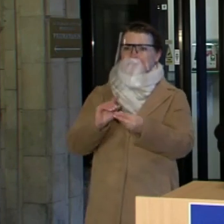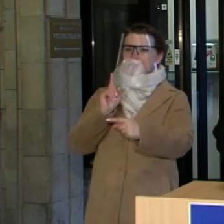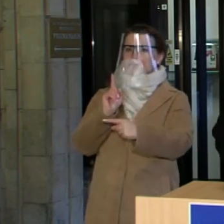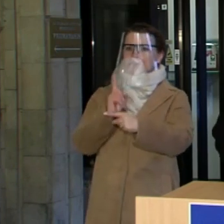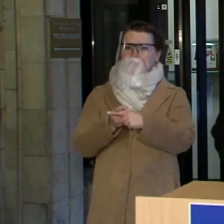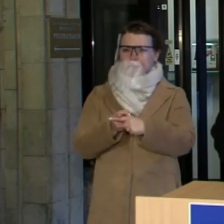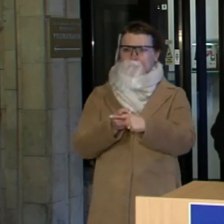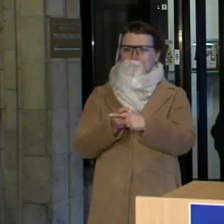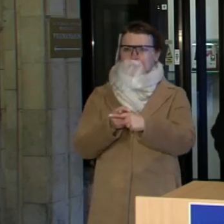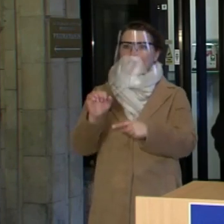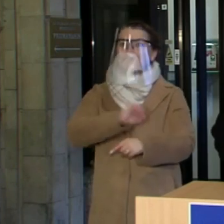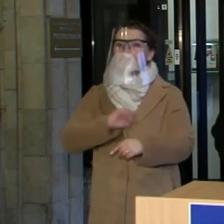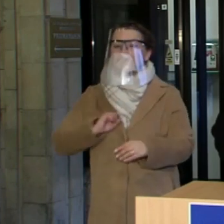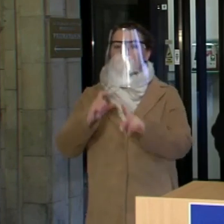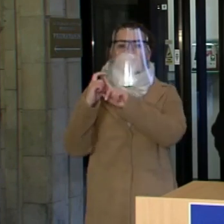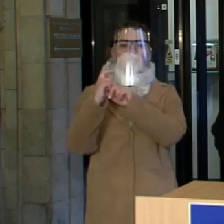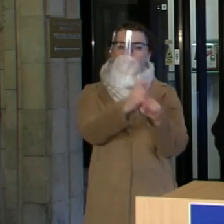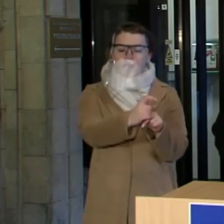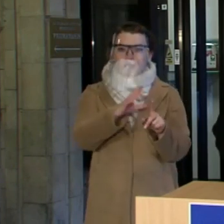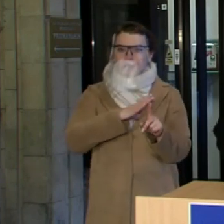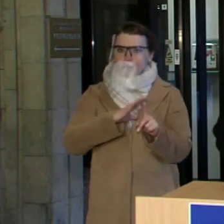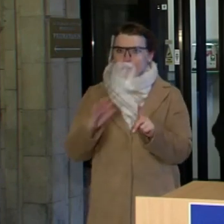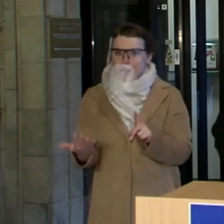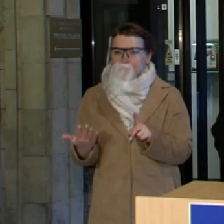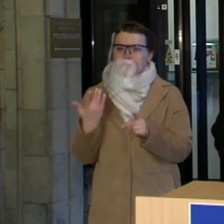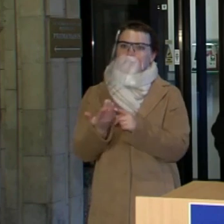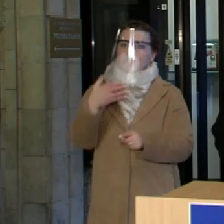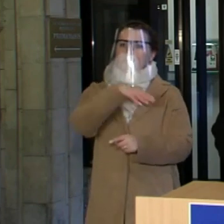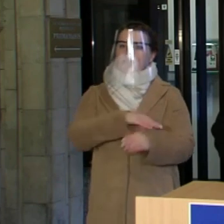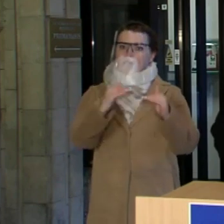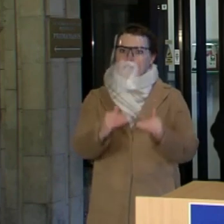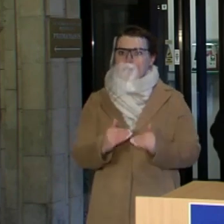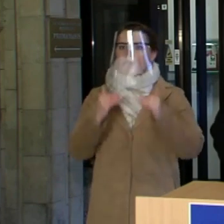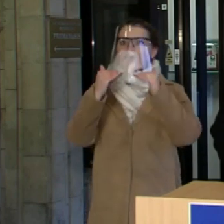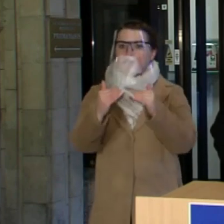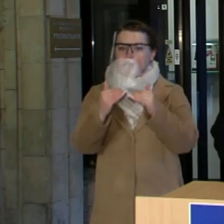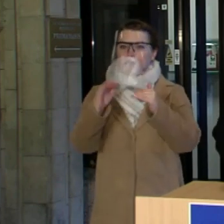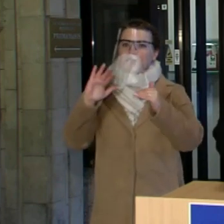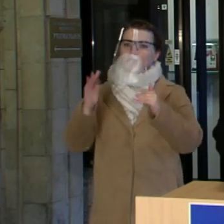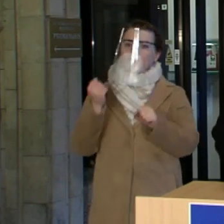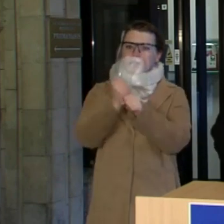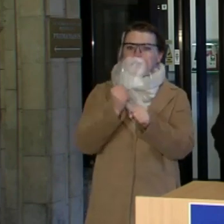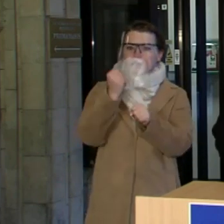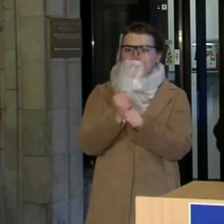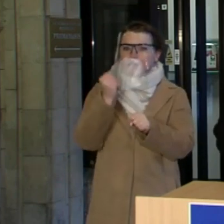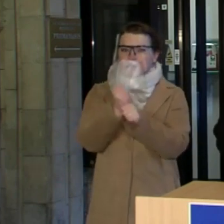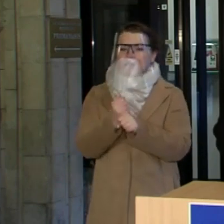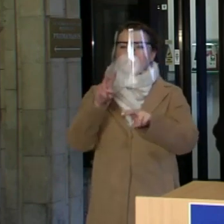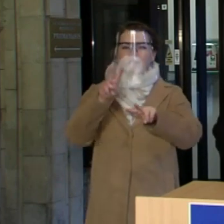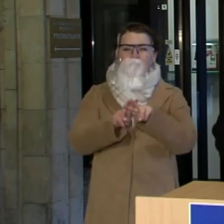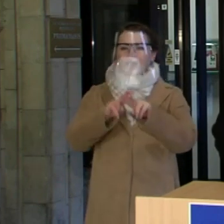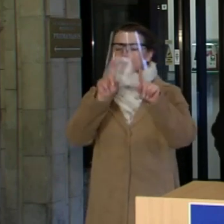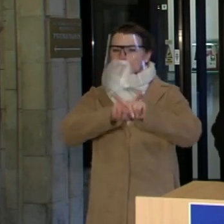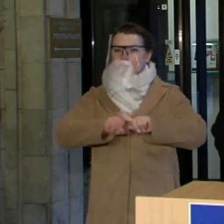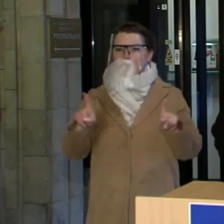to, kas buvo medikams pažadėta, padidinti atlyginimus žmonėms, kurie dirba karštuosiuose taškose ir kurie